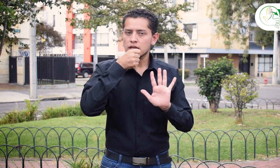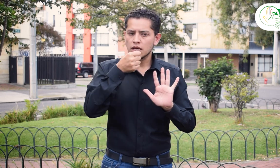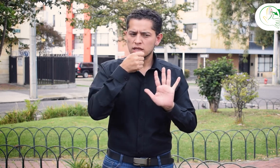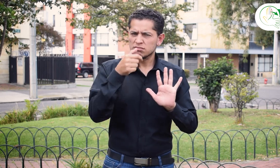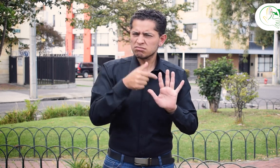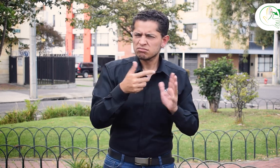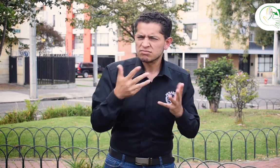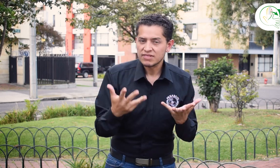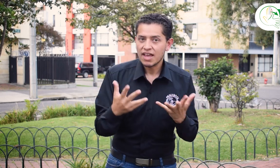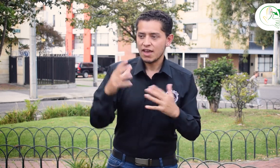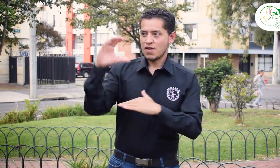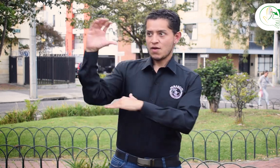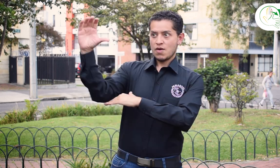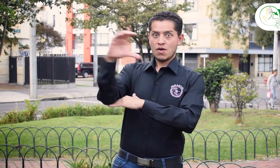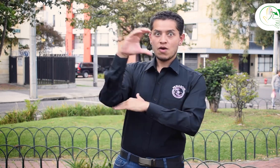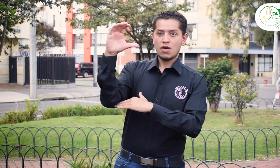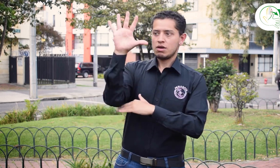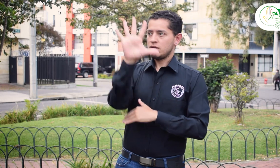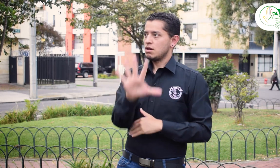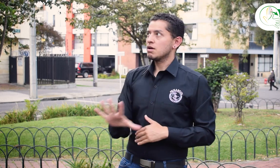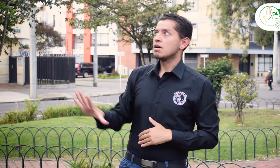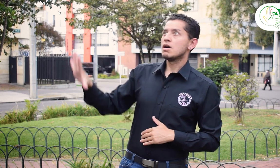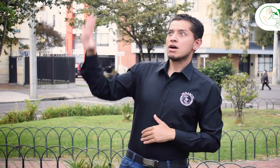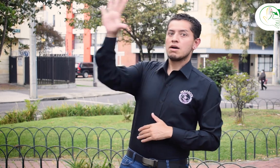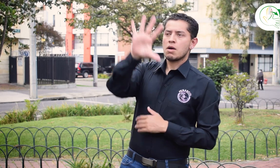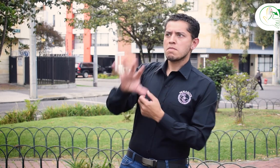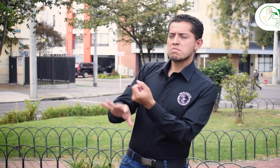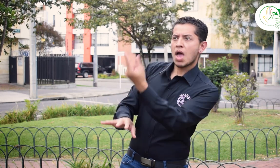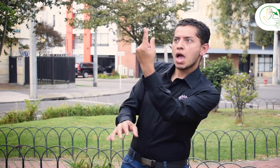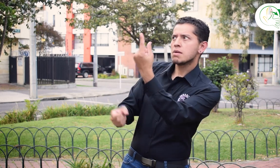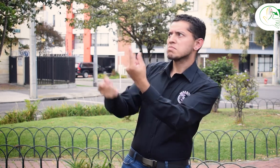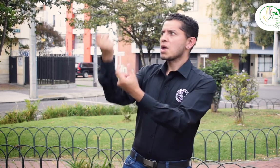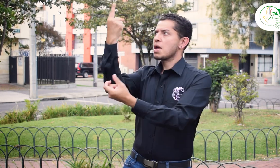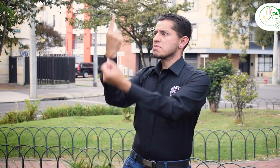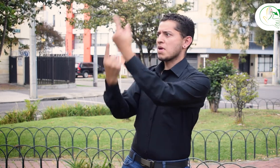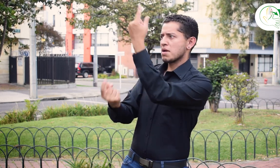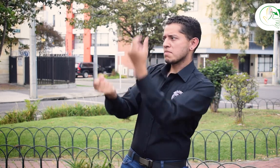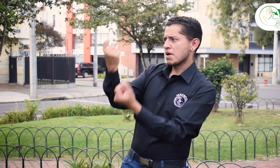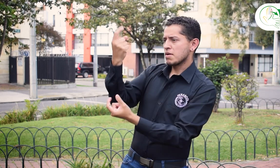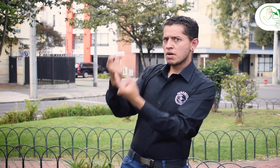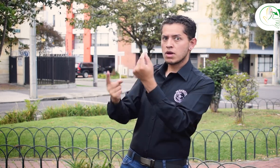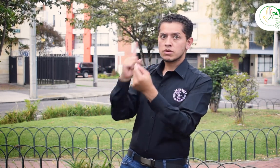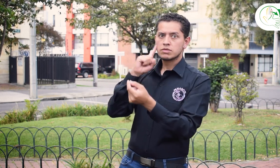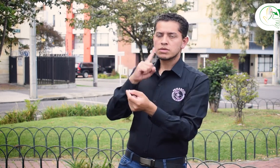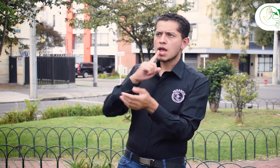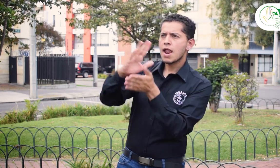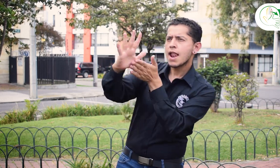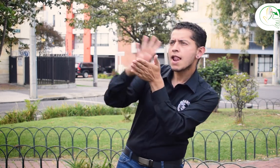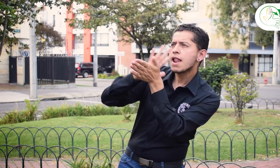Noticias señales, el informativo que recoge los sucesos más importantes de la comunidad sorda de Colombia.